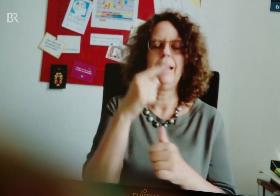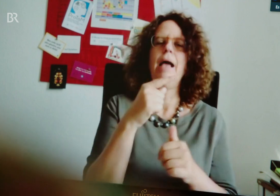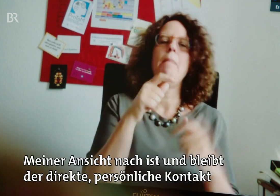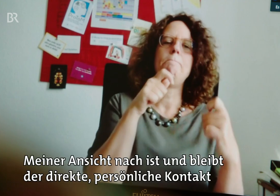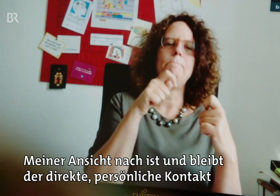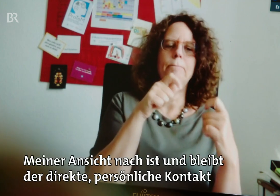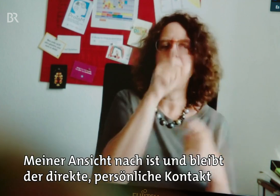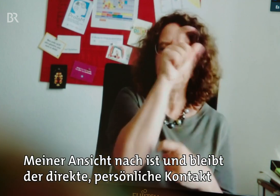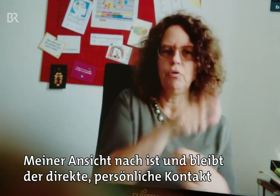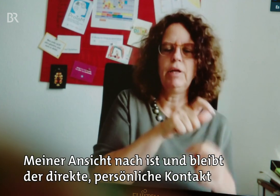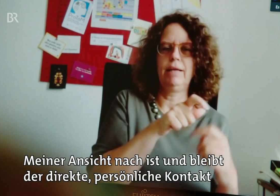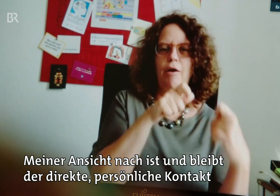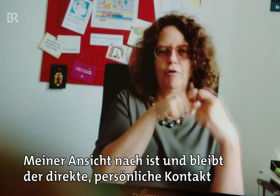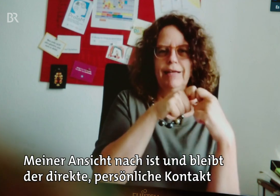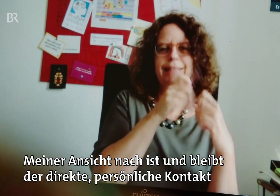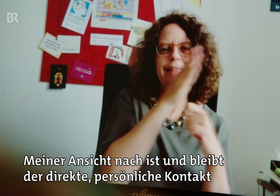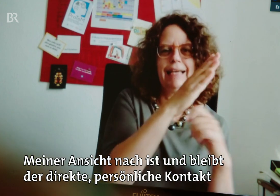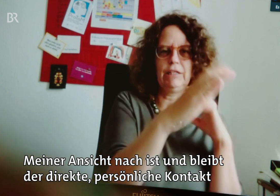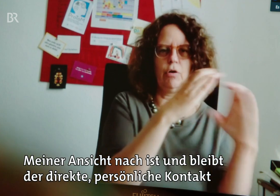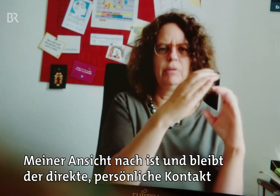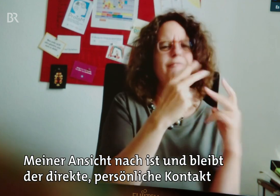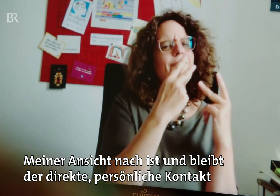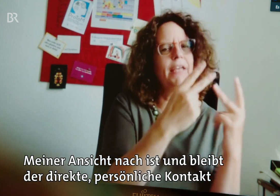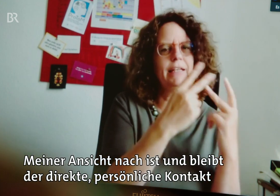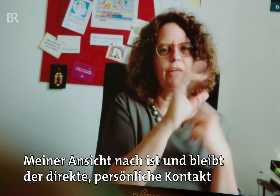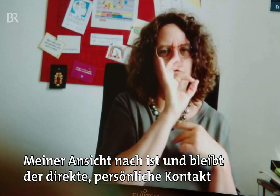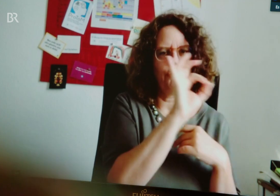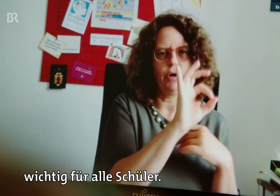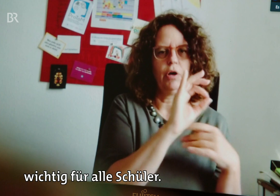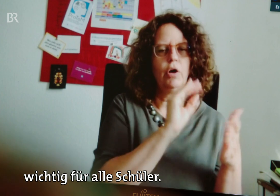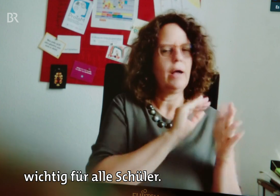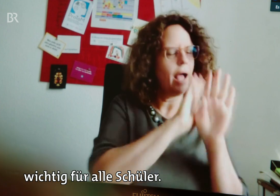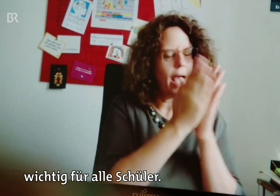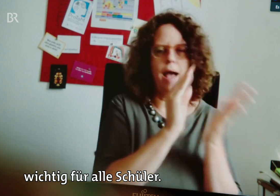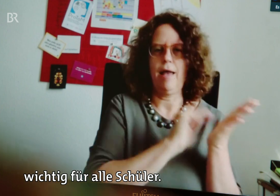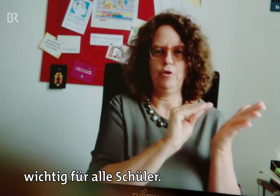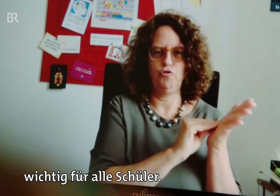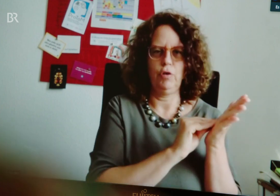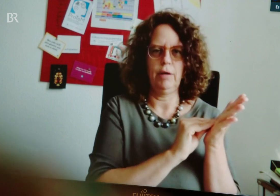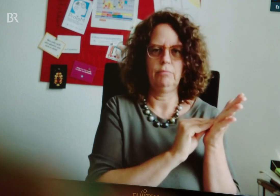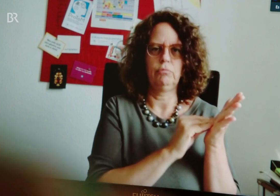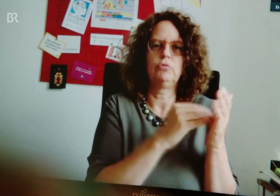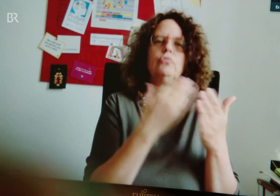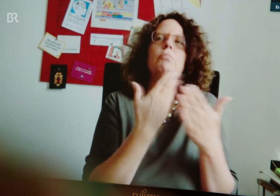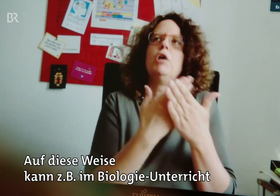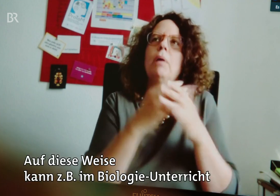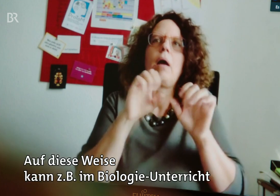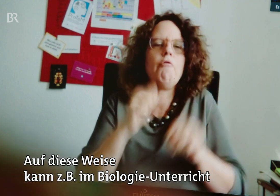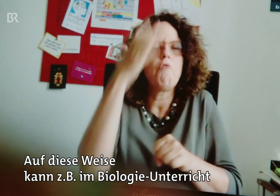Meiner Ansicht nach ist und bleibt der direkte persönliche Kontakt wichtig für alle Schüler. Auf